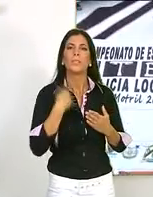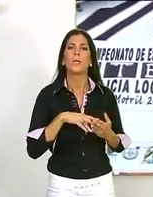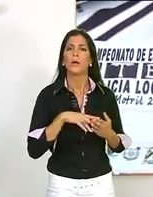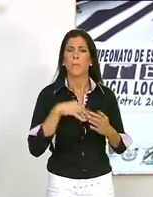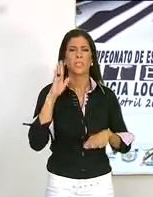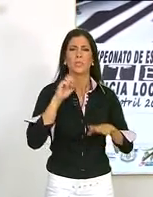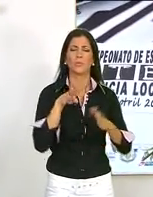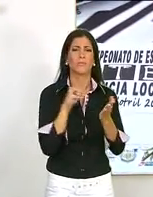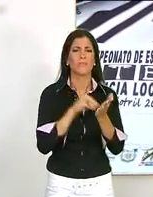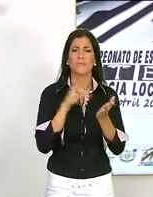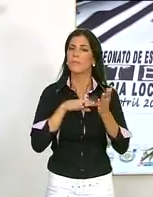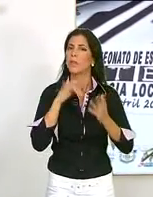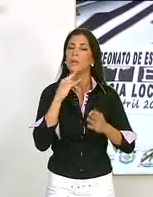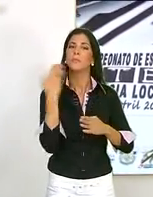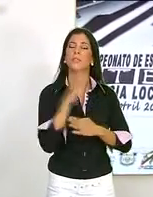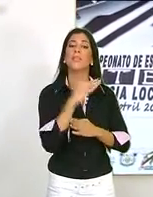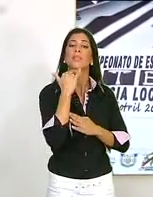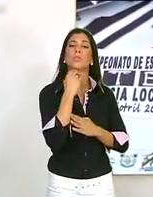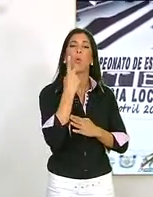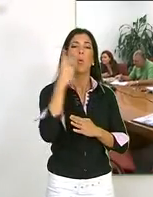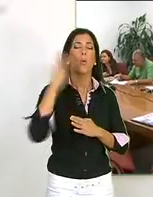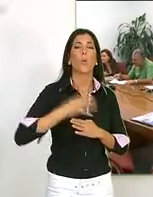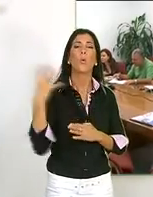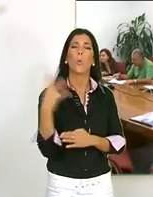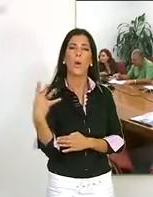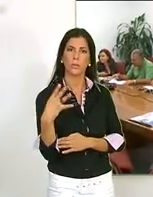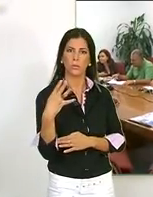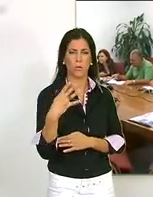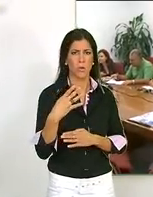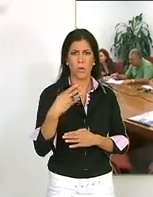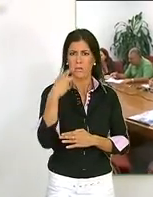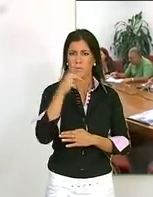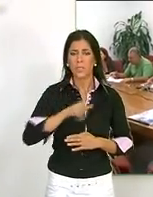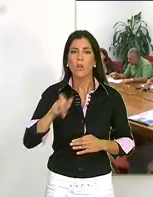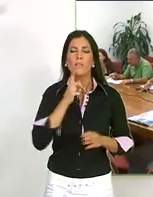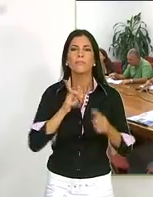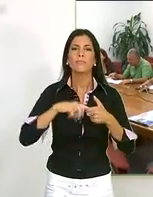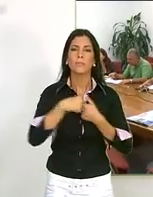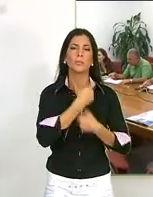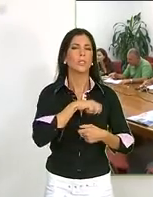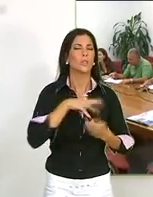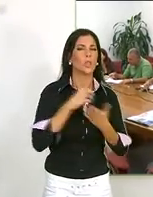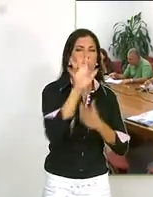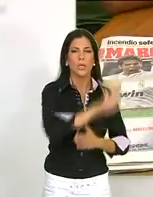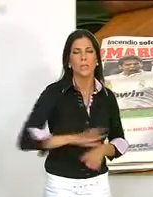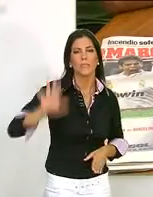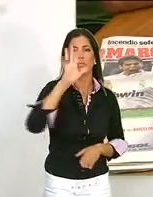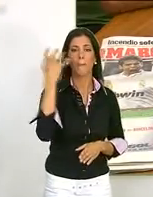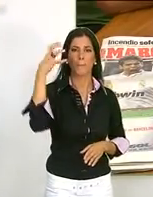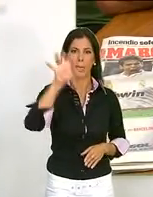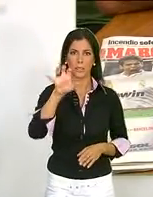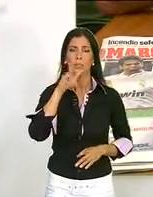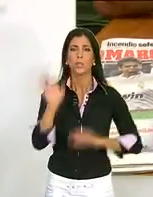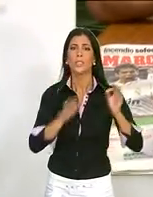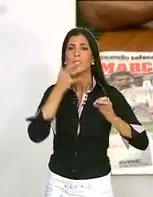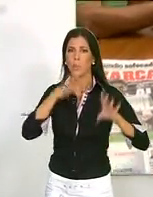prueba que alcanza la decimocuarta edición contará con la presencia de casi un cuarto de millar de agentes de todo